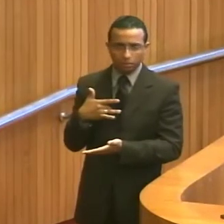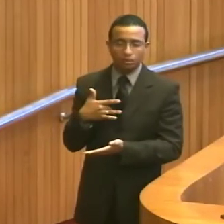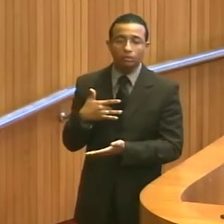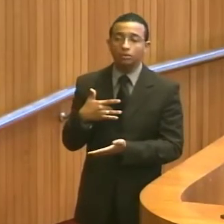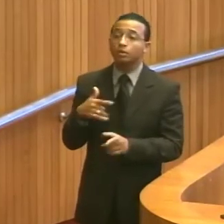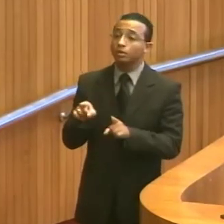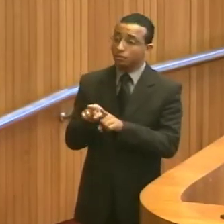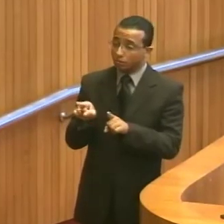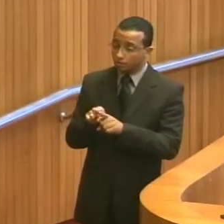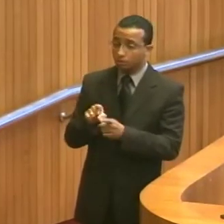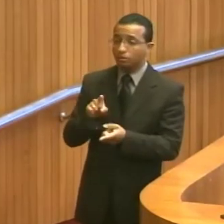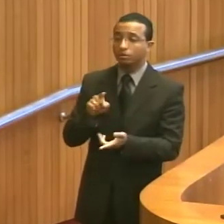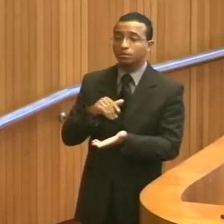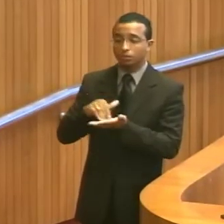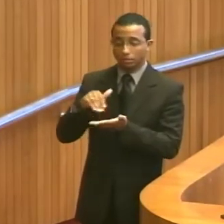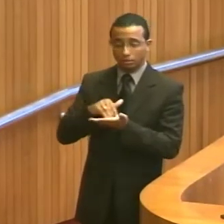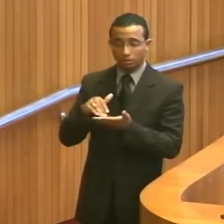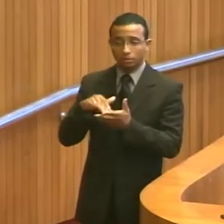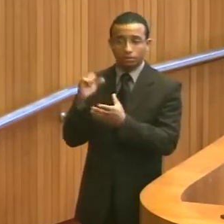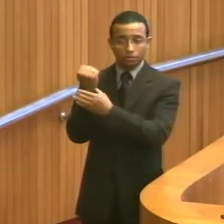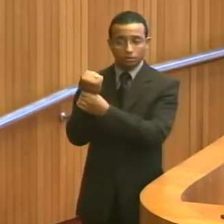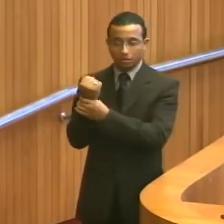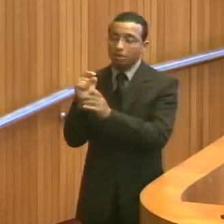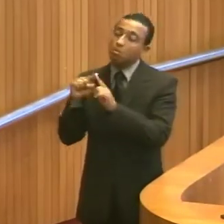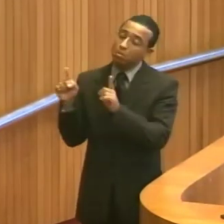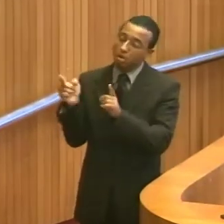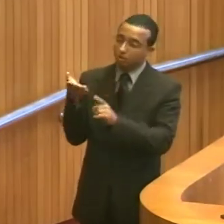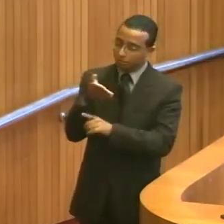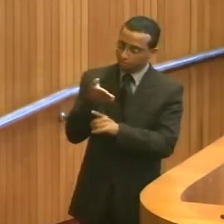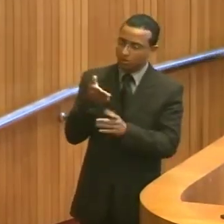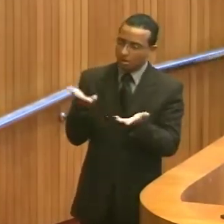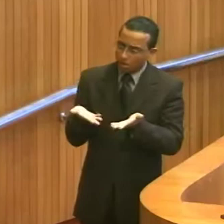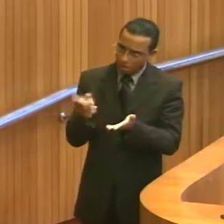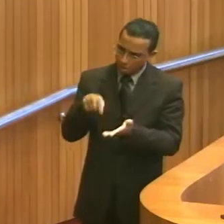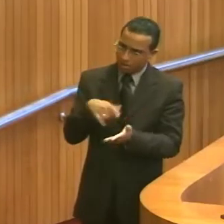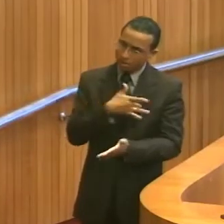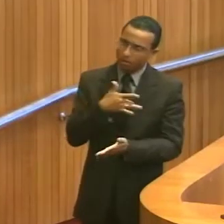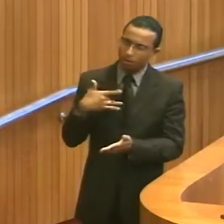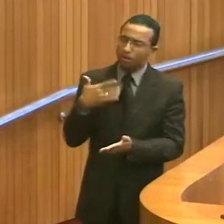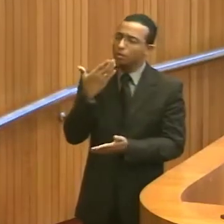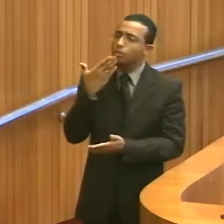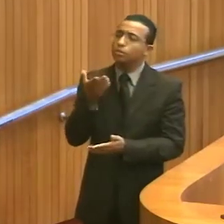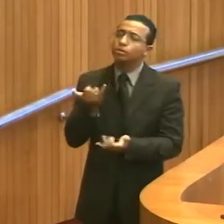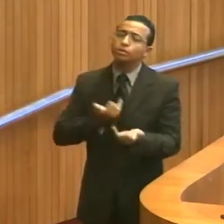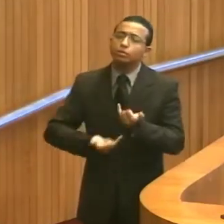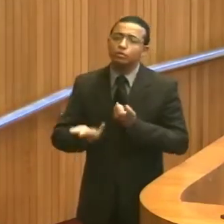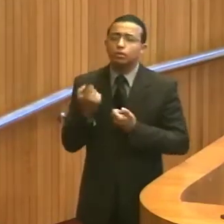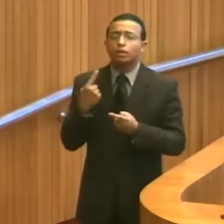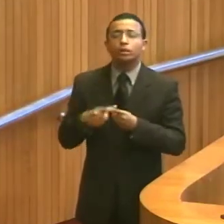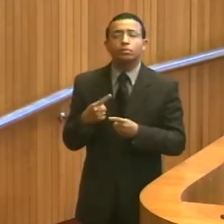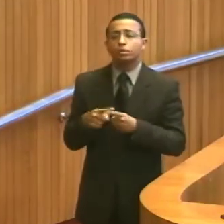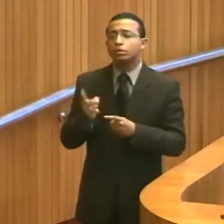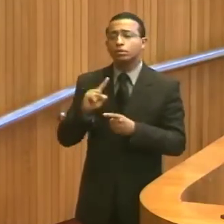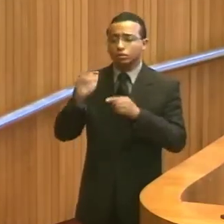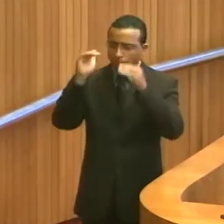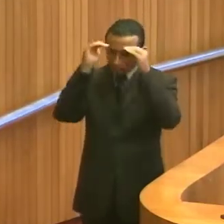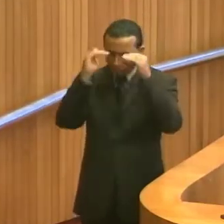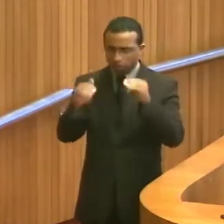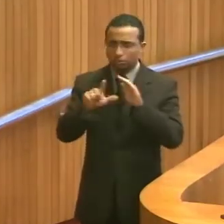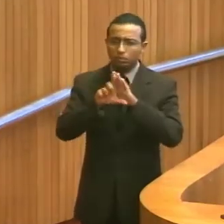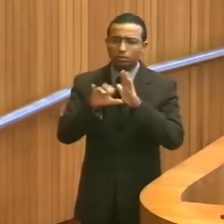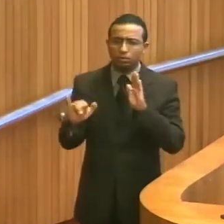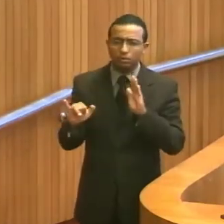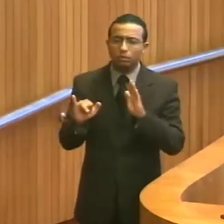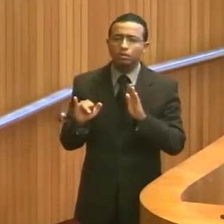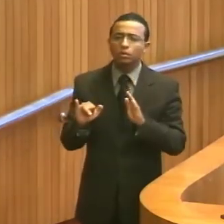perdão, e também a de Segurança Pública, mas antes a de Saúde, pedindo informações, por que não houve o cumprimento da